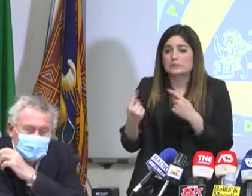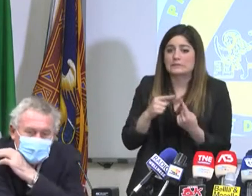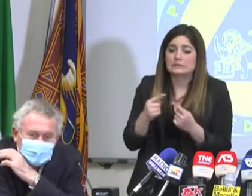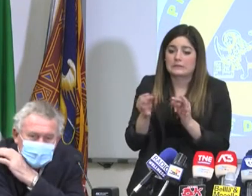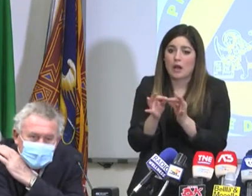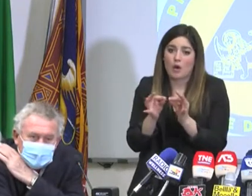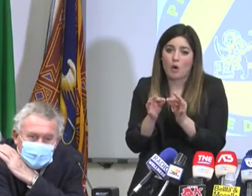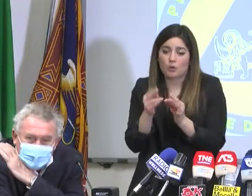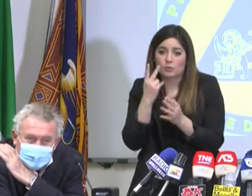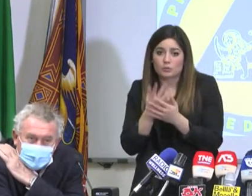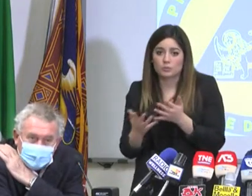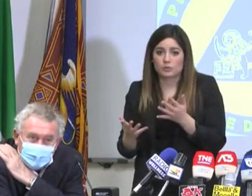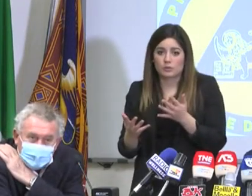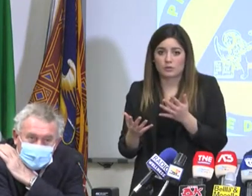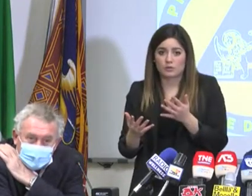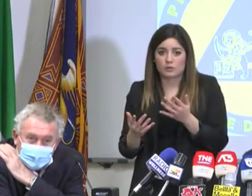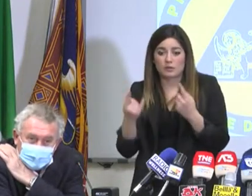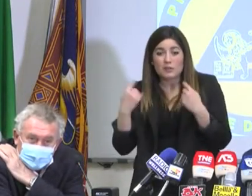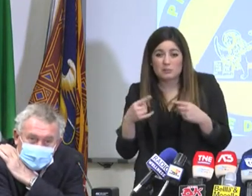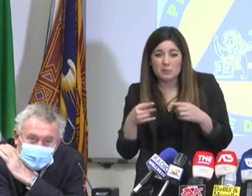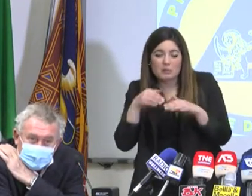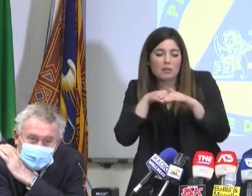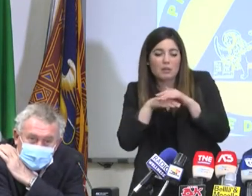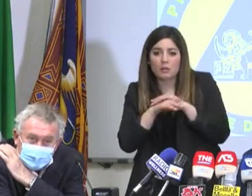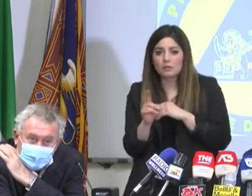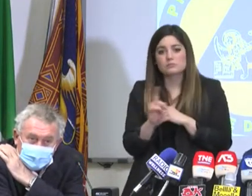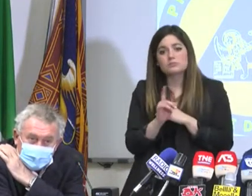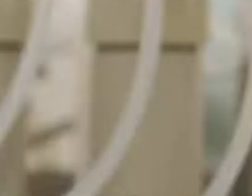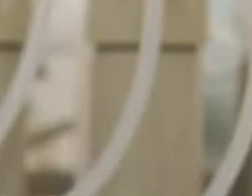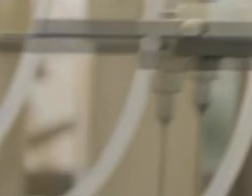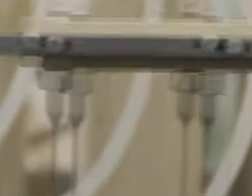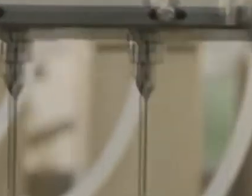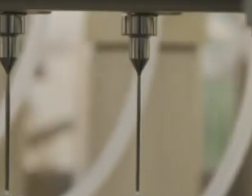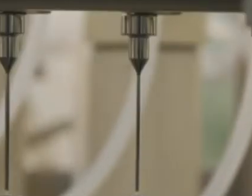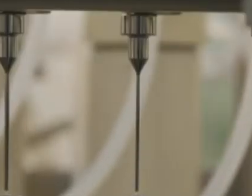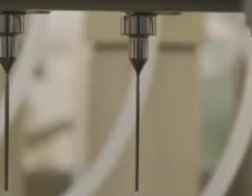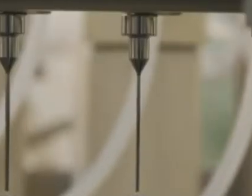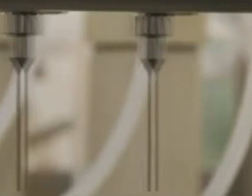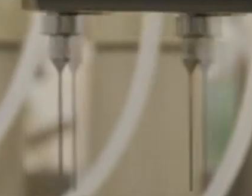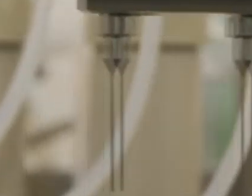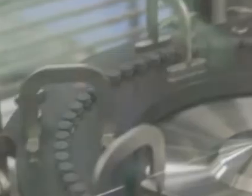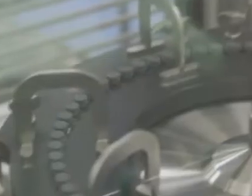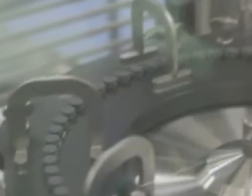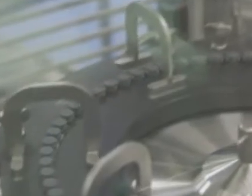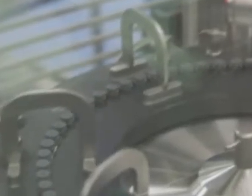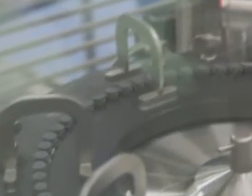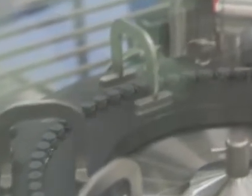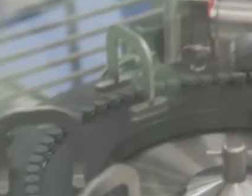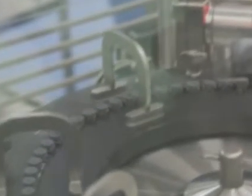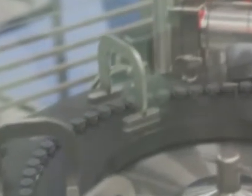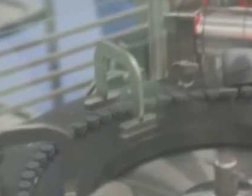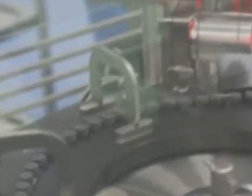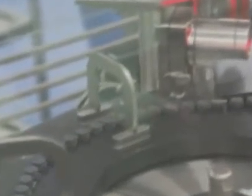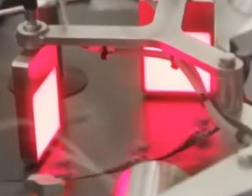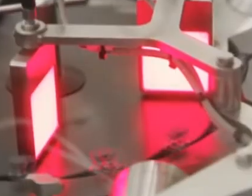Se non è una roba losca, questa è attività a favore dei Veneti. Caccia l'acquisto di vaccini anti-Covid sul mercato estero.